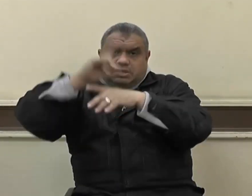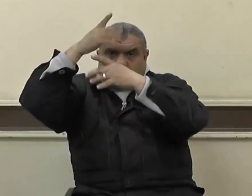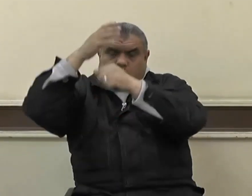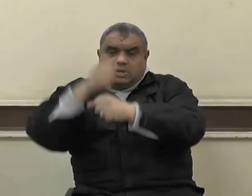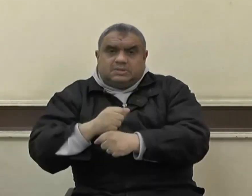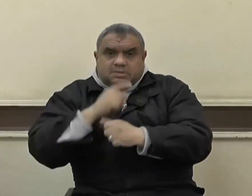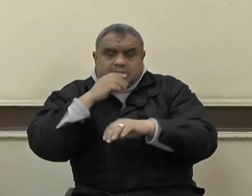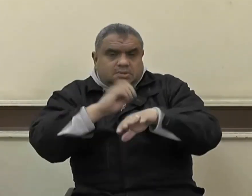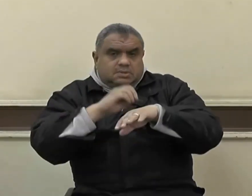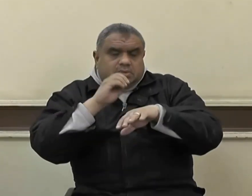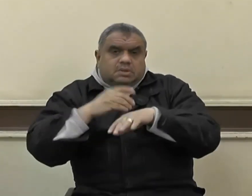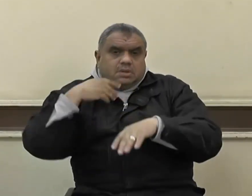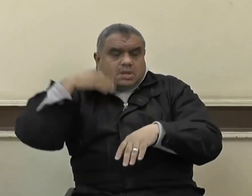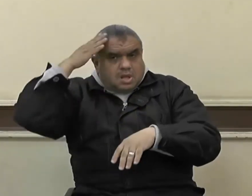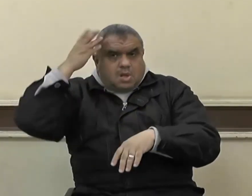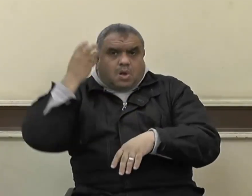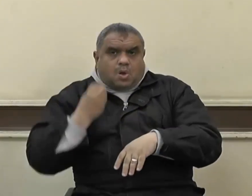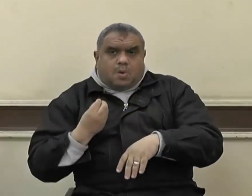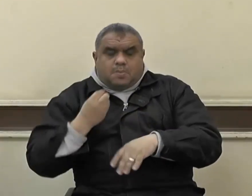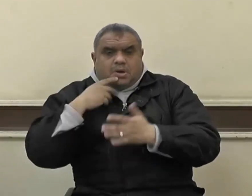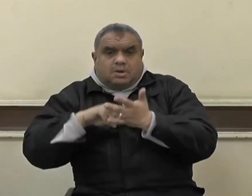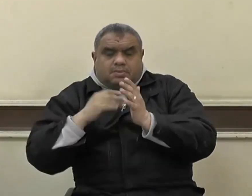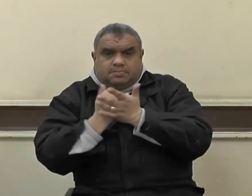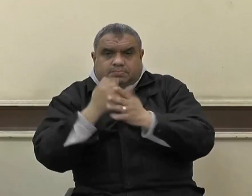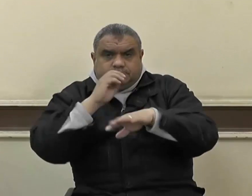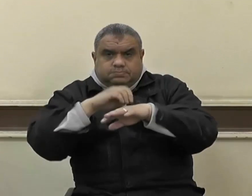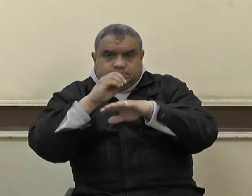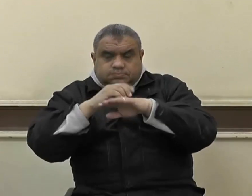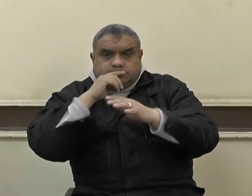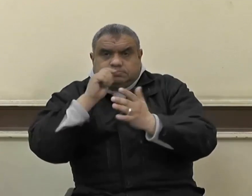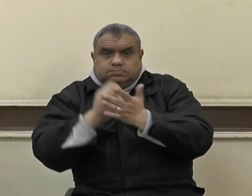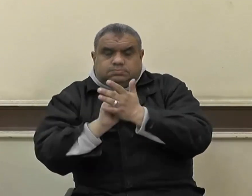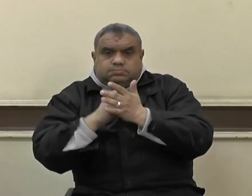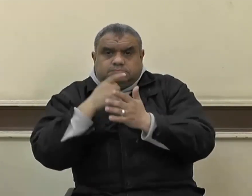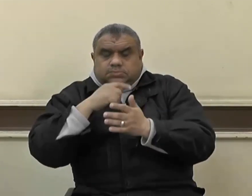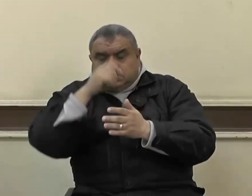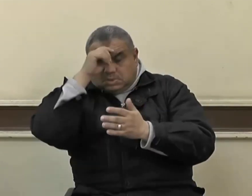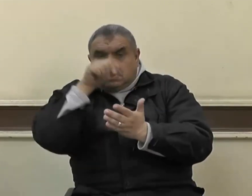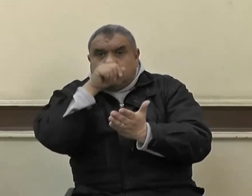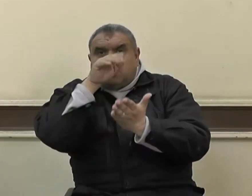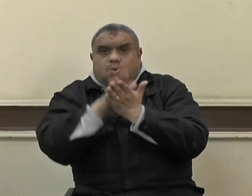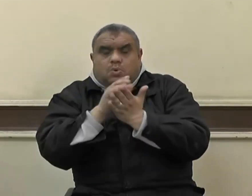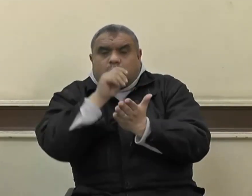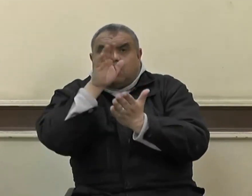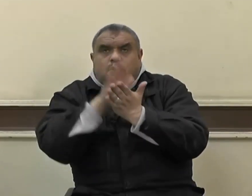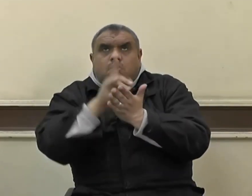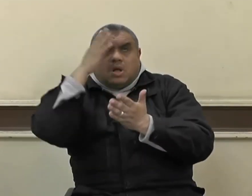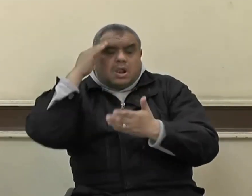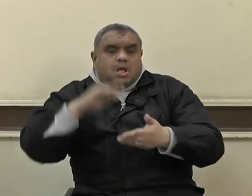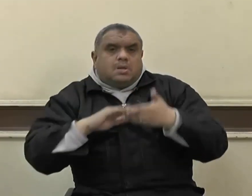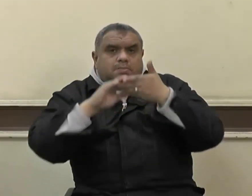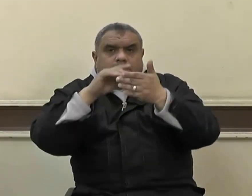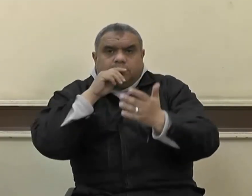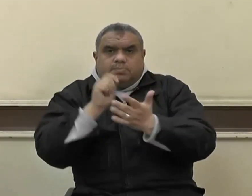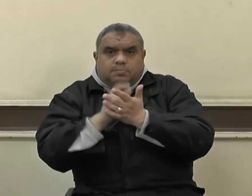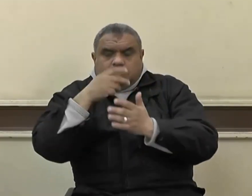الجموح يخوض في الجنة بعرجته ولما كان الإسلام دين